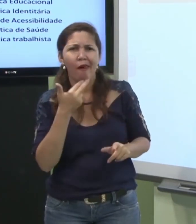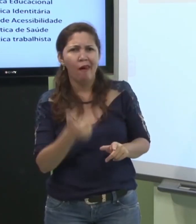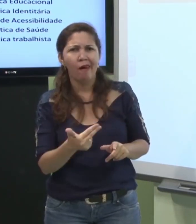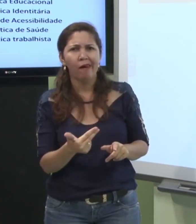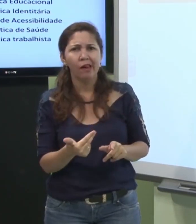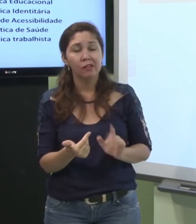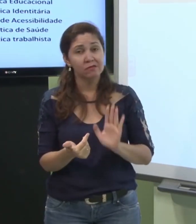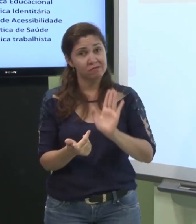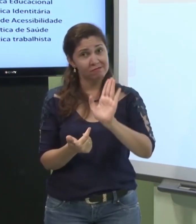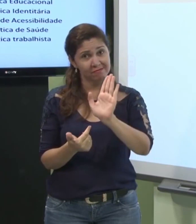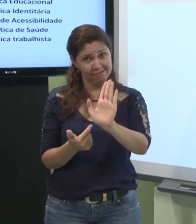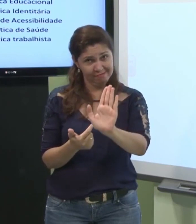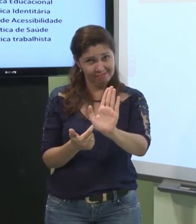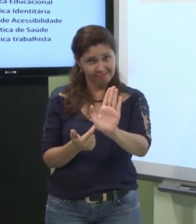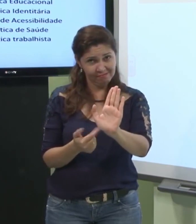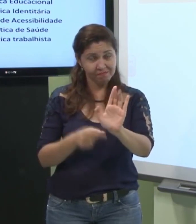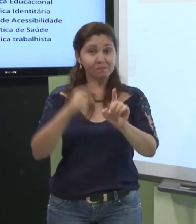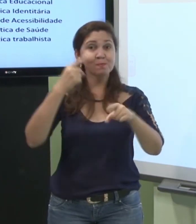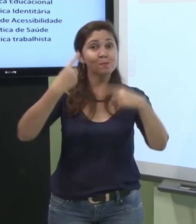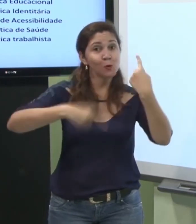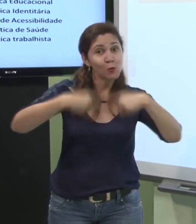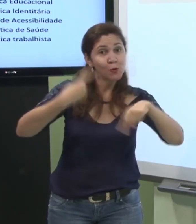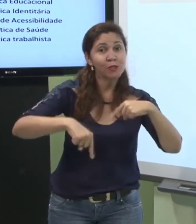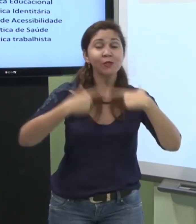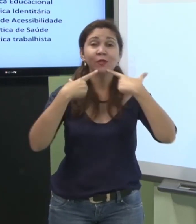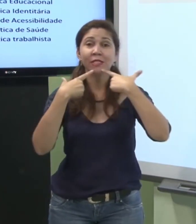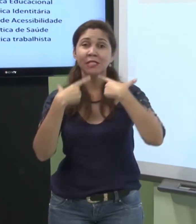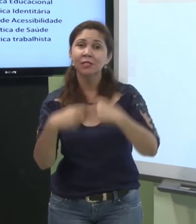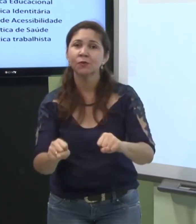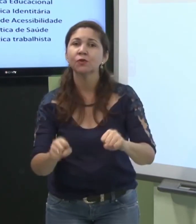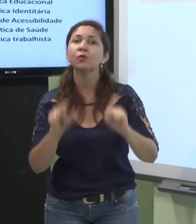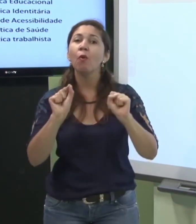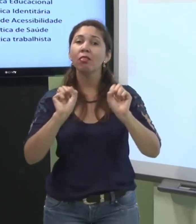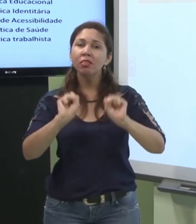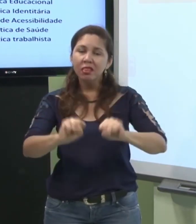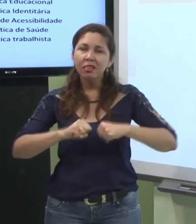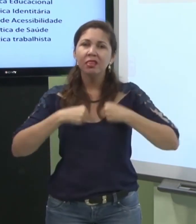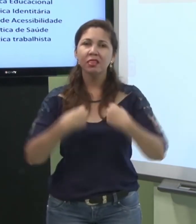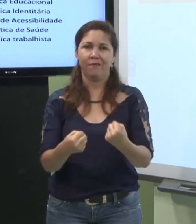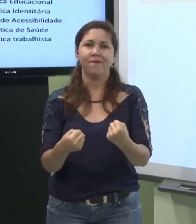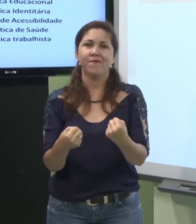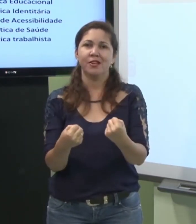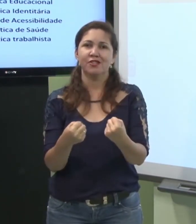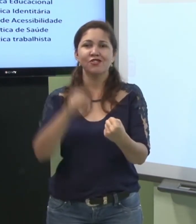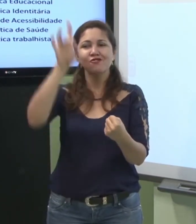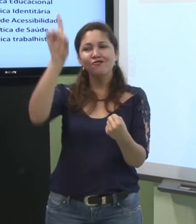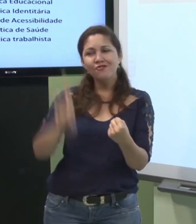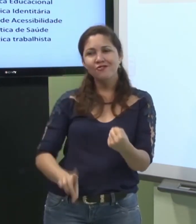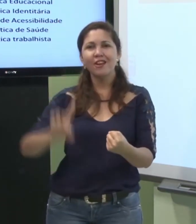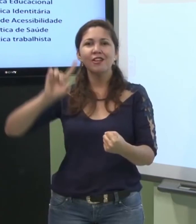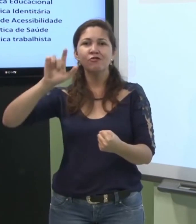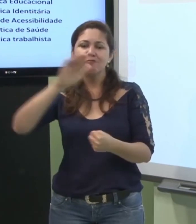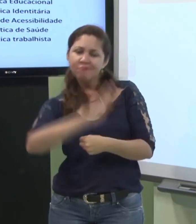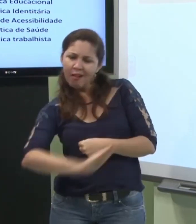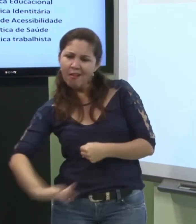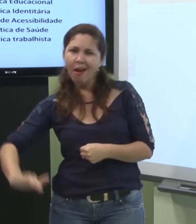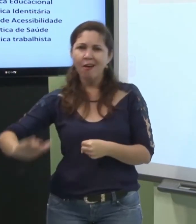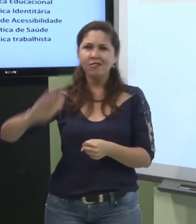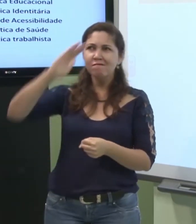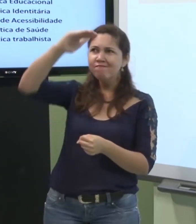pesquisam a Libras Às vezes vocês falam a língua de sinais não é uma língua não ela